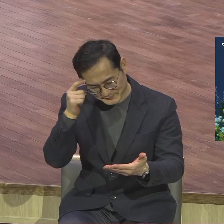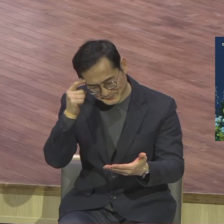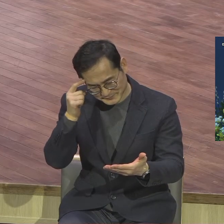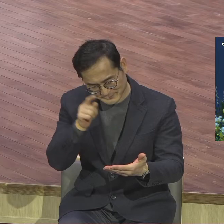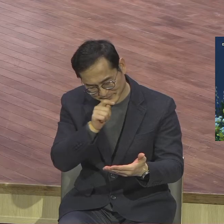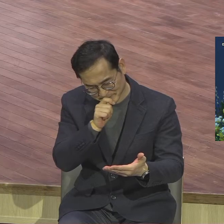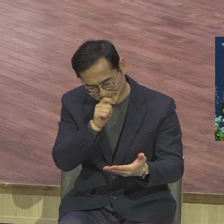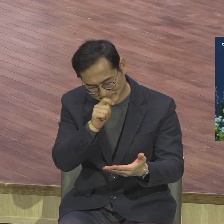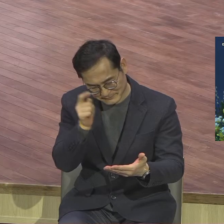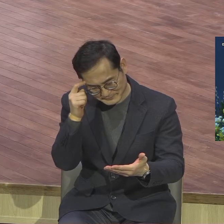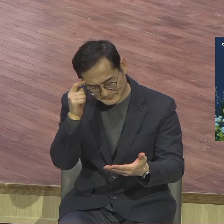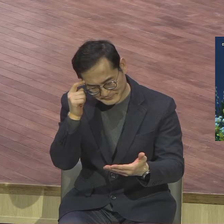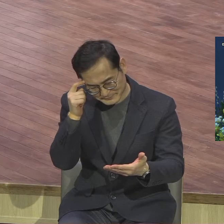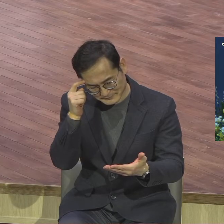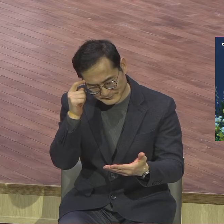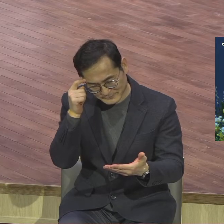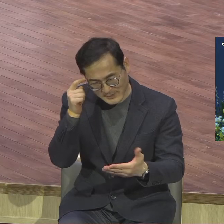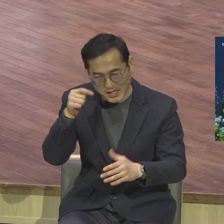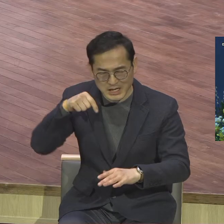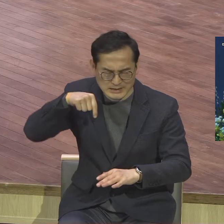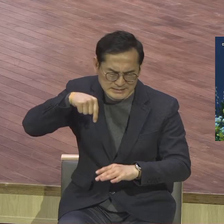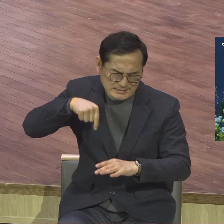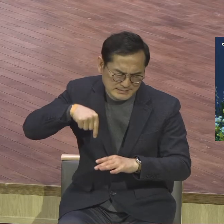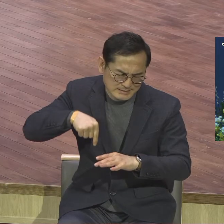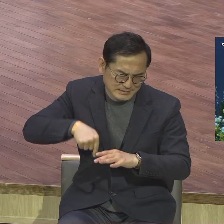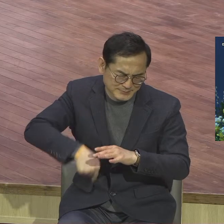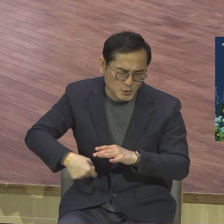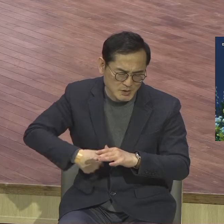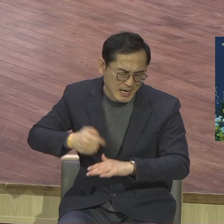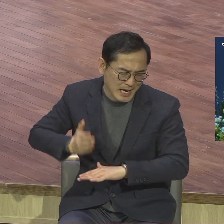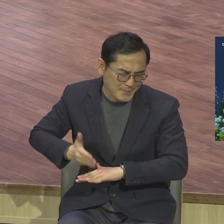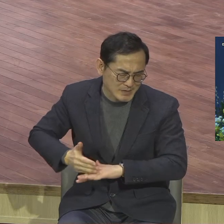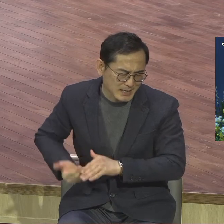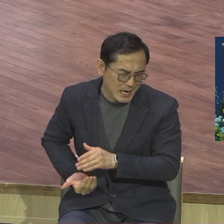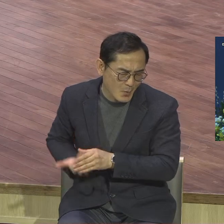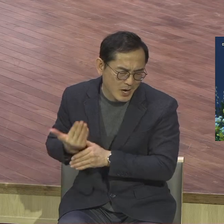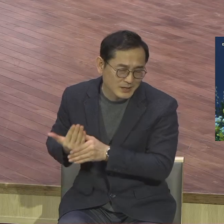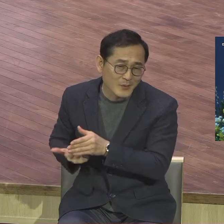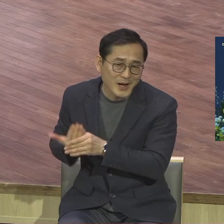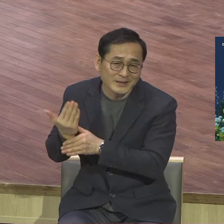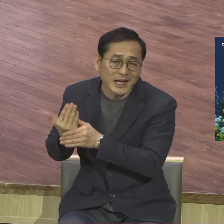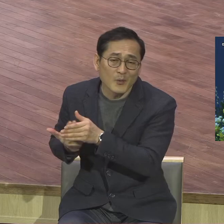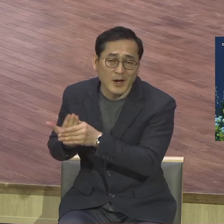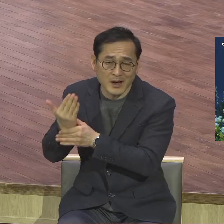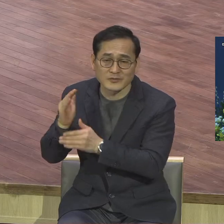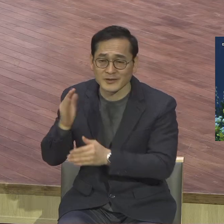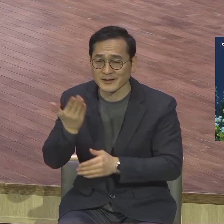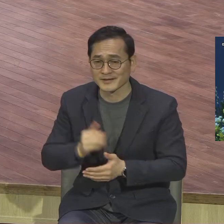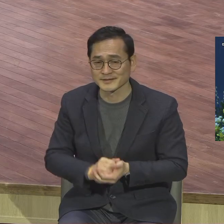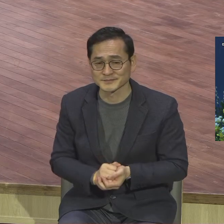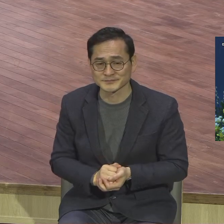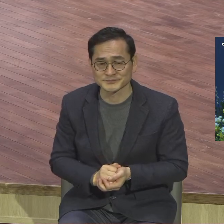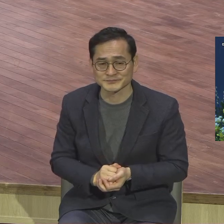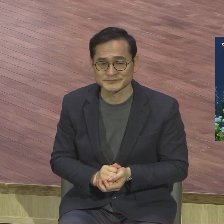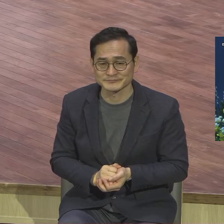마음 깊은 것에서 하나님 너무너무 감사합니다 감사의 이 터치가 될 수밖에 없는 줄 믿습니다